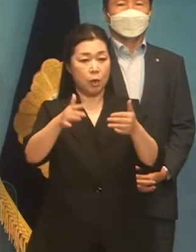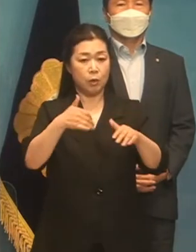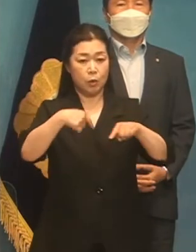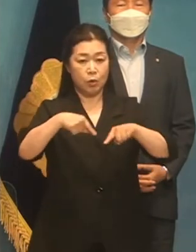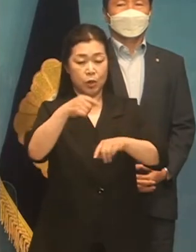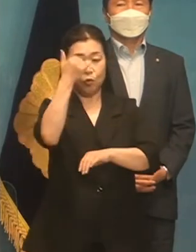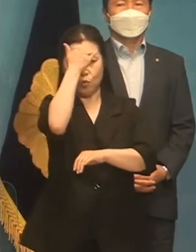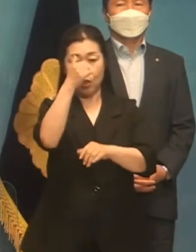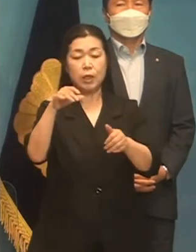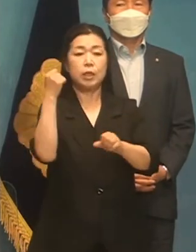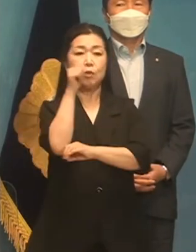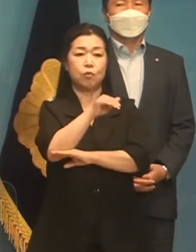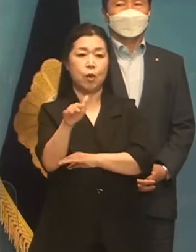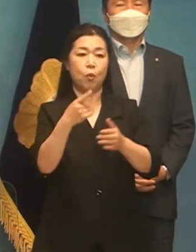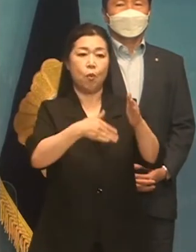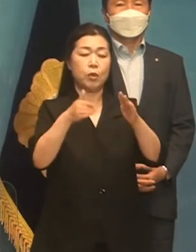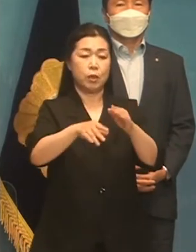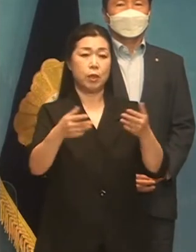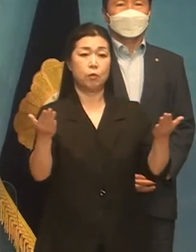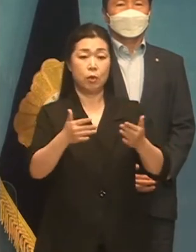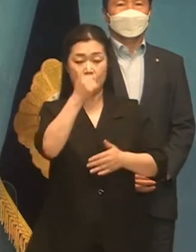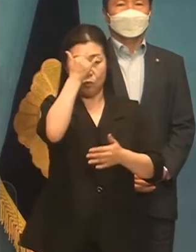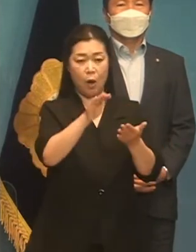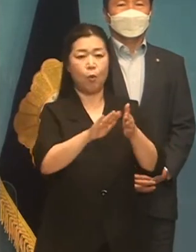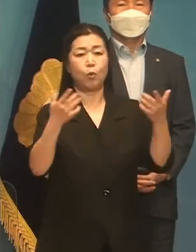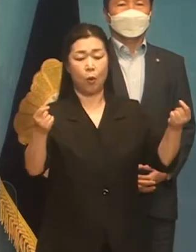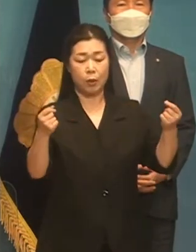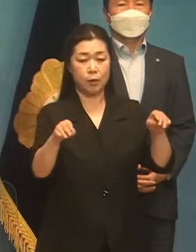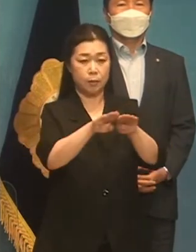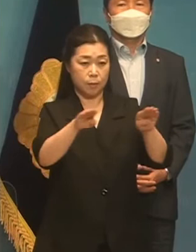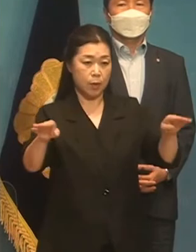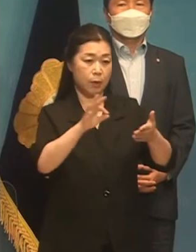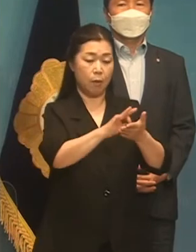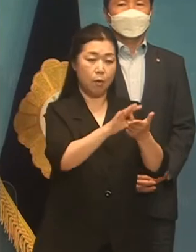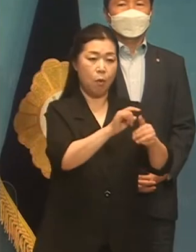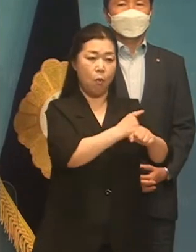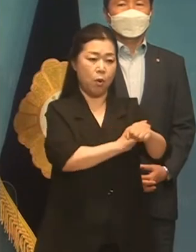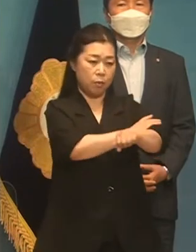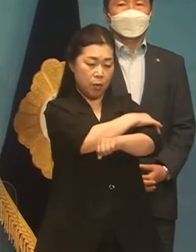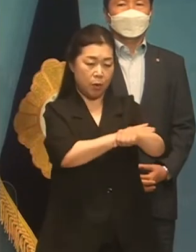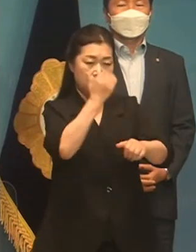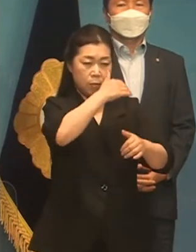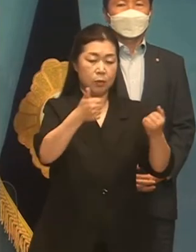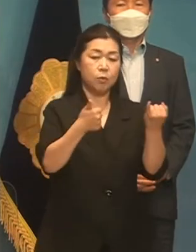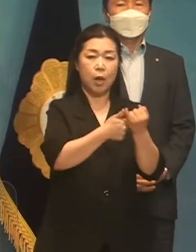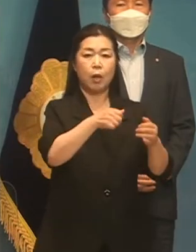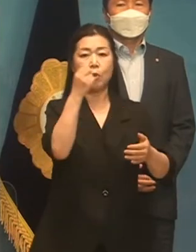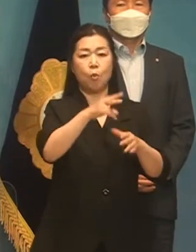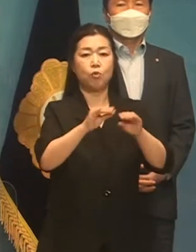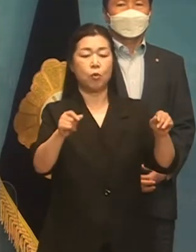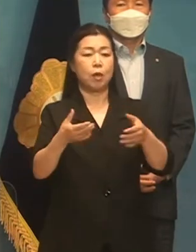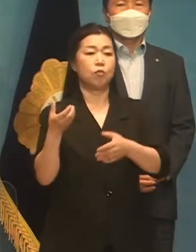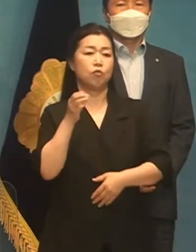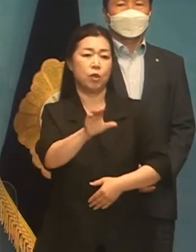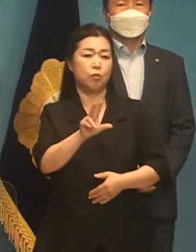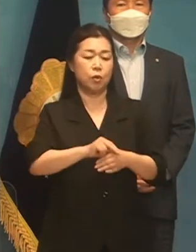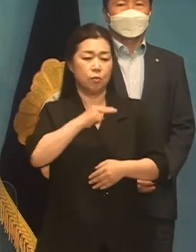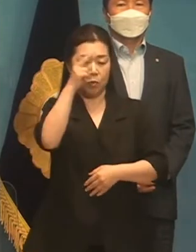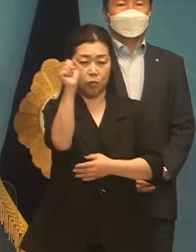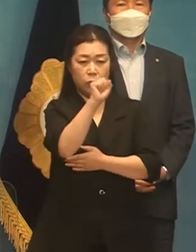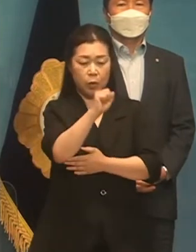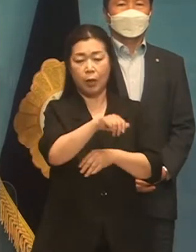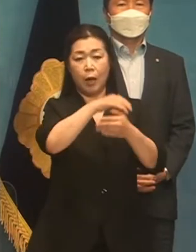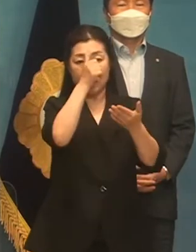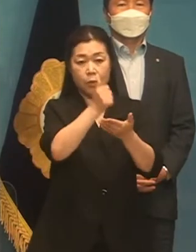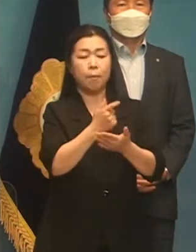기준에 공직윤리적인 공직윤리 기준과 동일하게 적용하고 권력형 선거 문제, 고동선 투기, 음주운전 등을